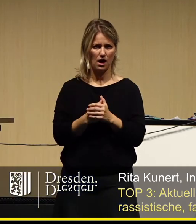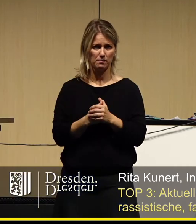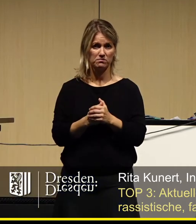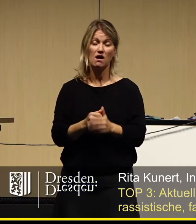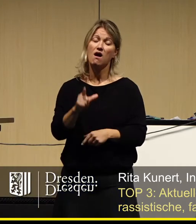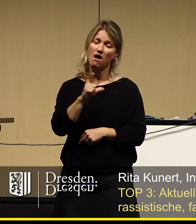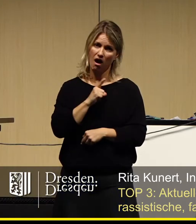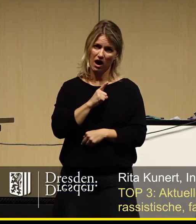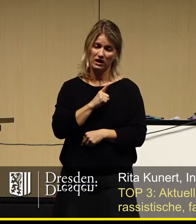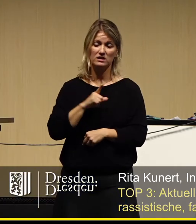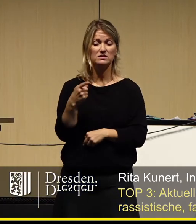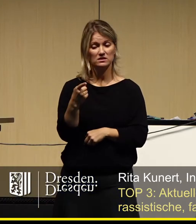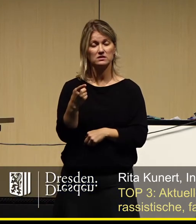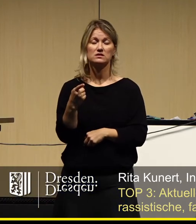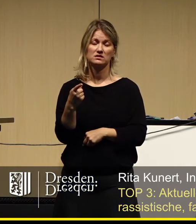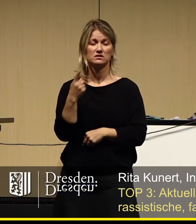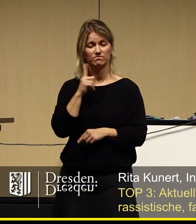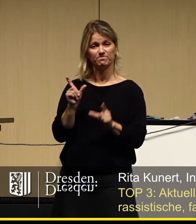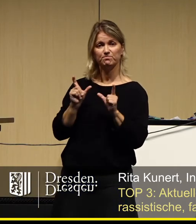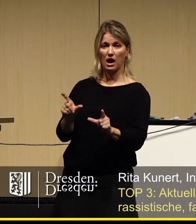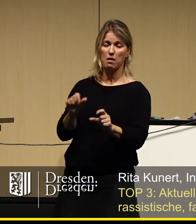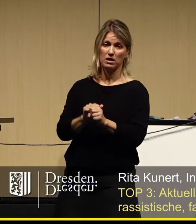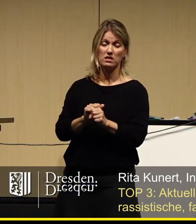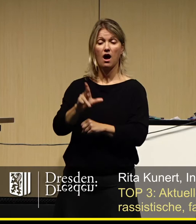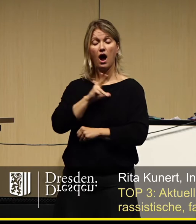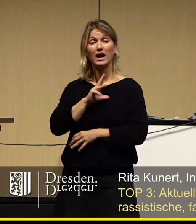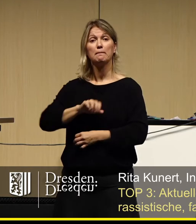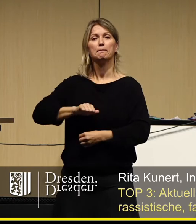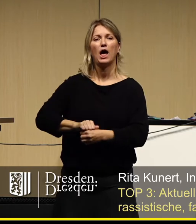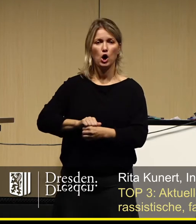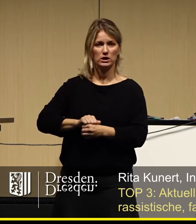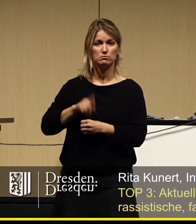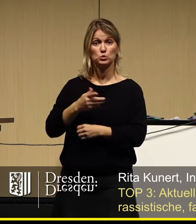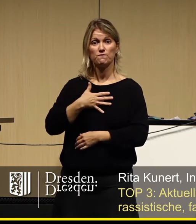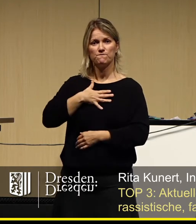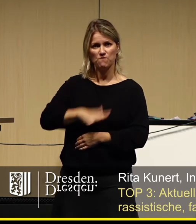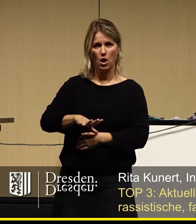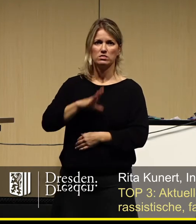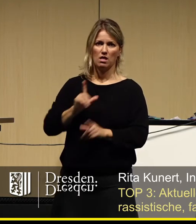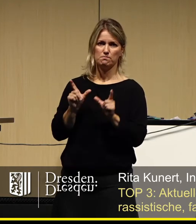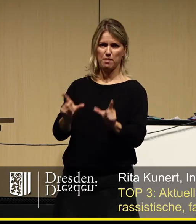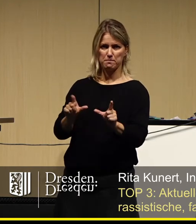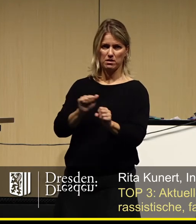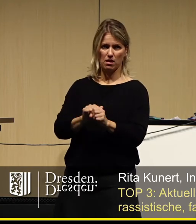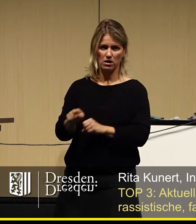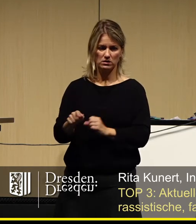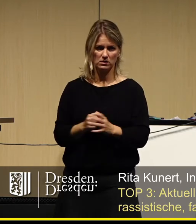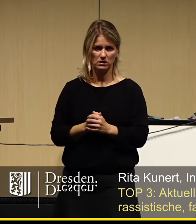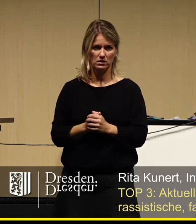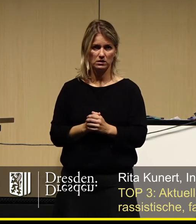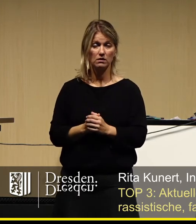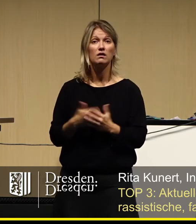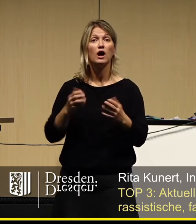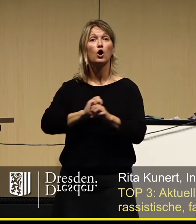die Handhaber einzuschreiten. Man müsste es als Behörde allerdings auch wollen. Untersprechen wir noch gar nicht von den der